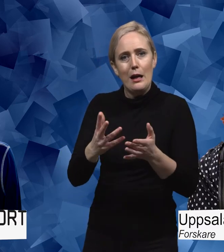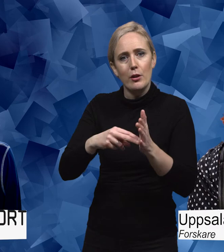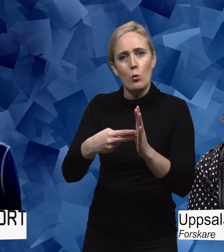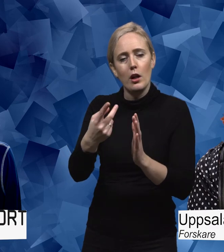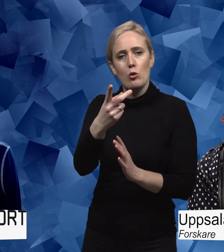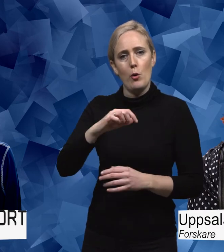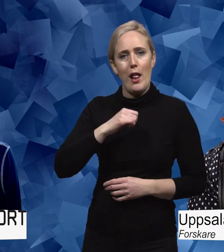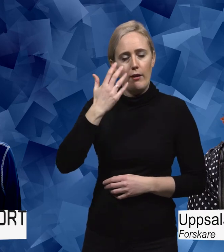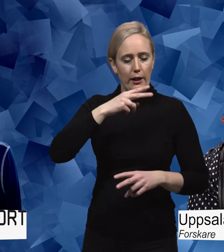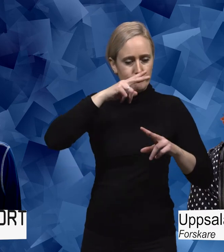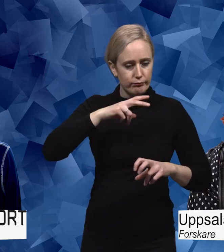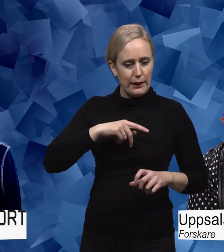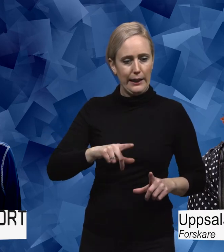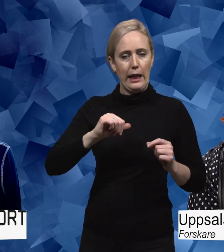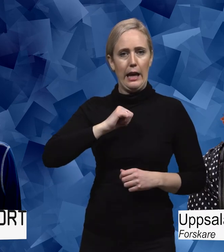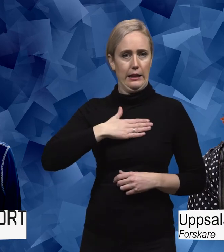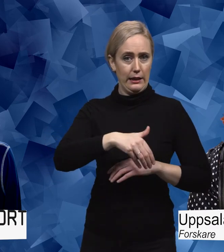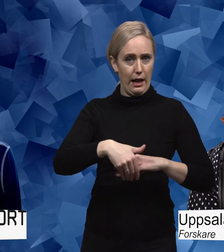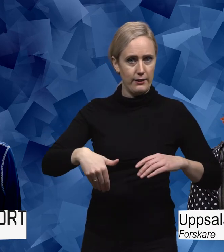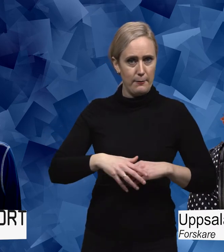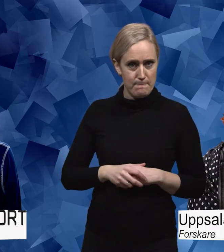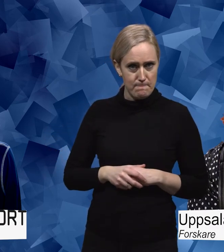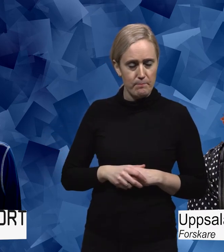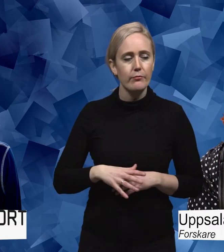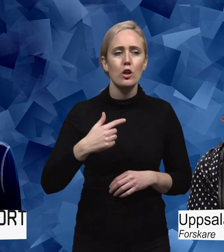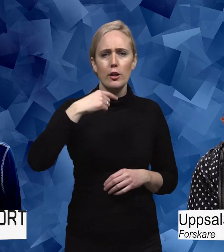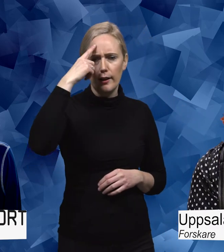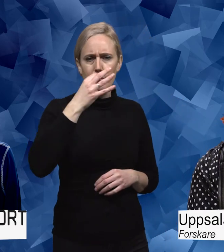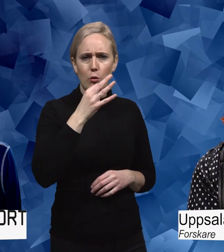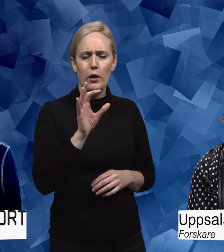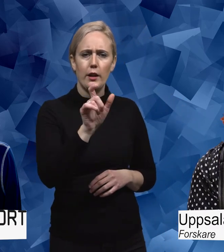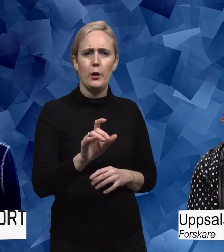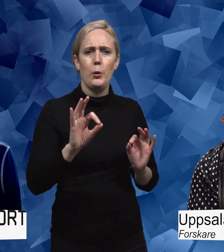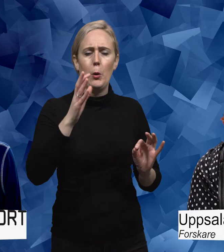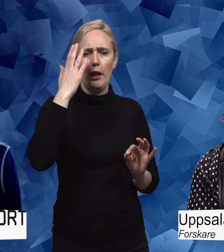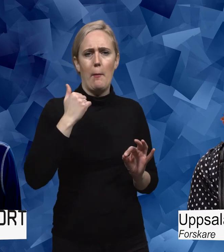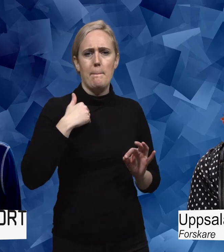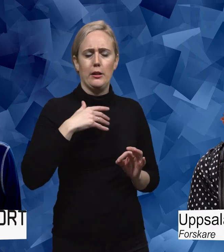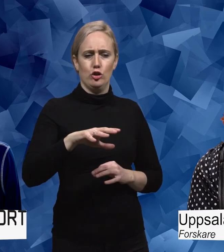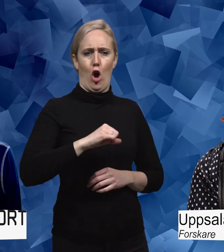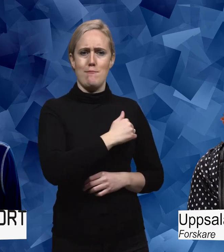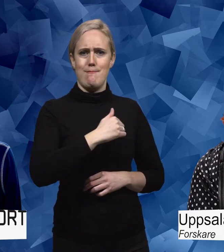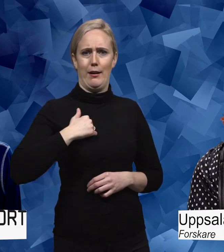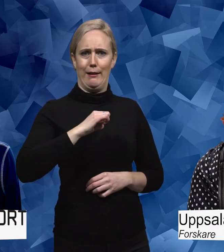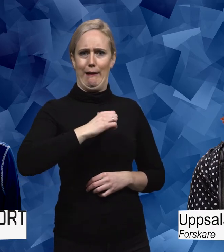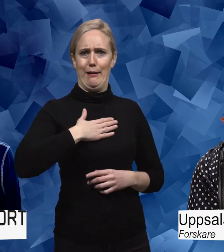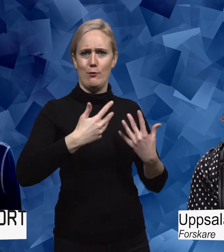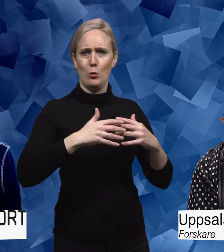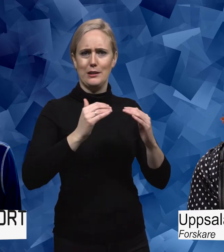sina gränser. Jag hade tänkt fråga dig om hur man kan ta makten kring sin funktionsnedsättning. Men så vet jag att du skrev att vi